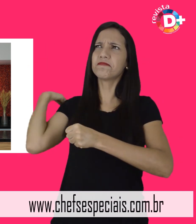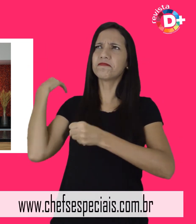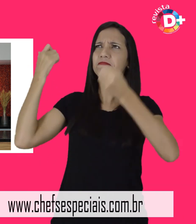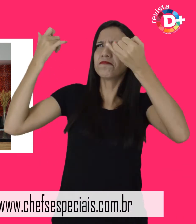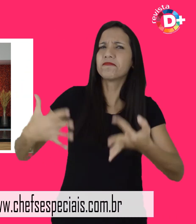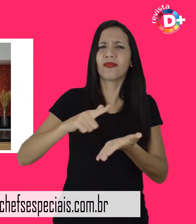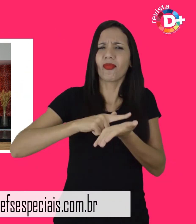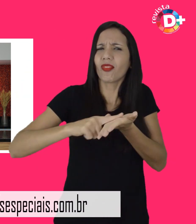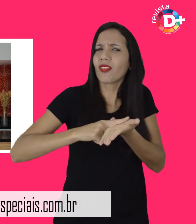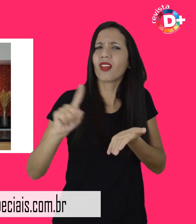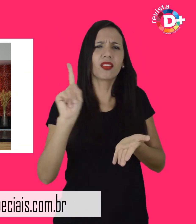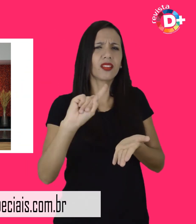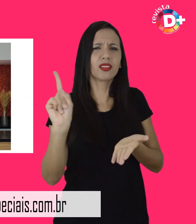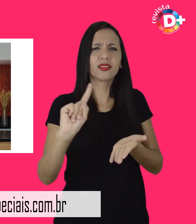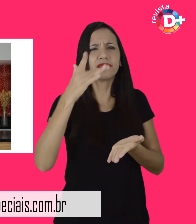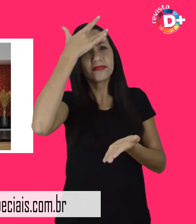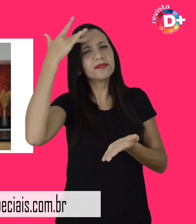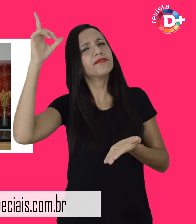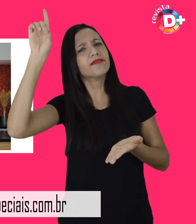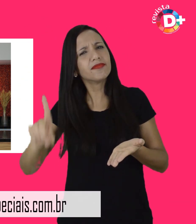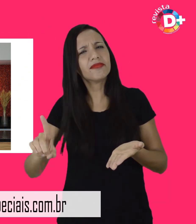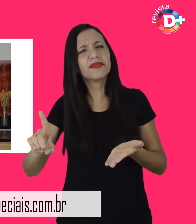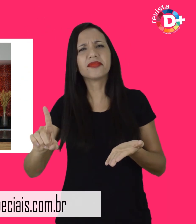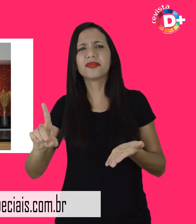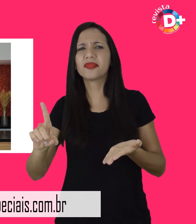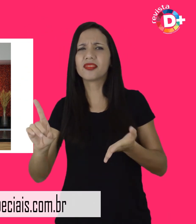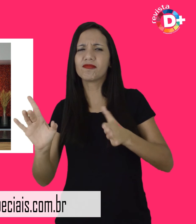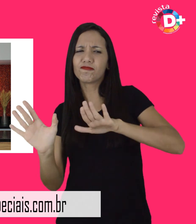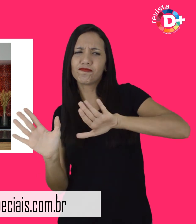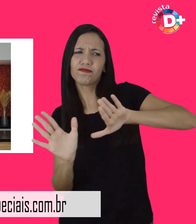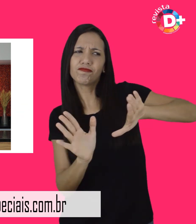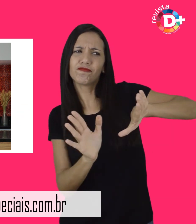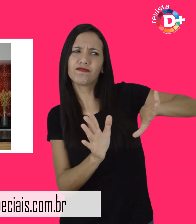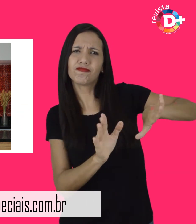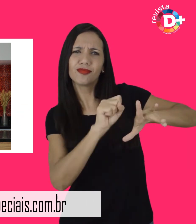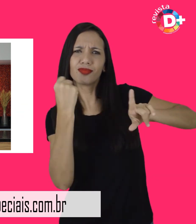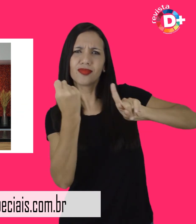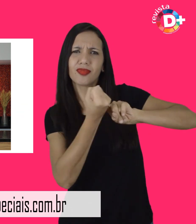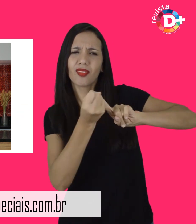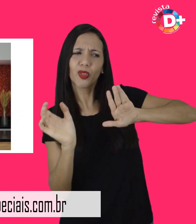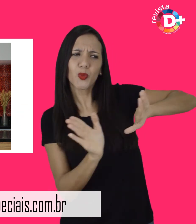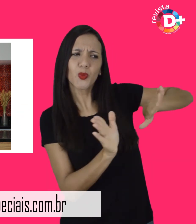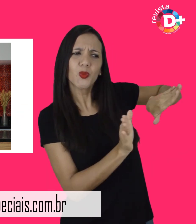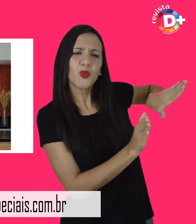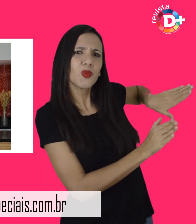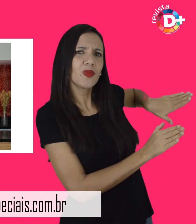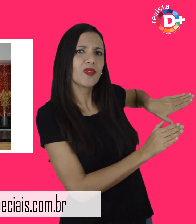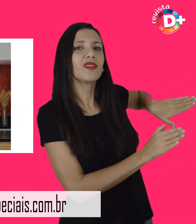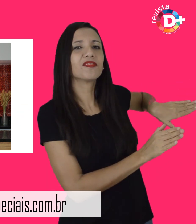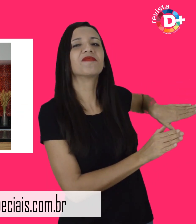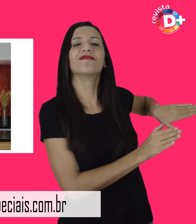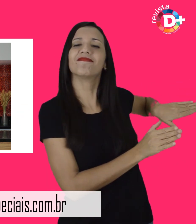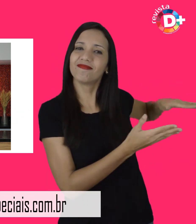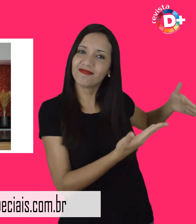deficiência eram deixadas à margem da sociedade Por isso é extremamente importante